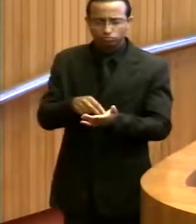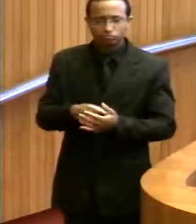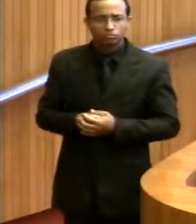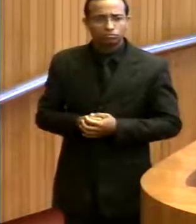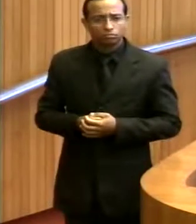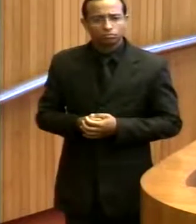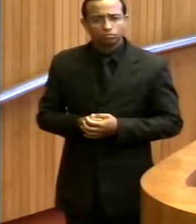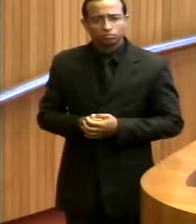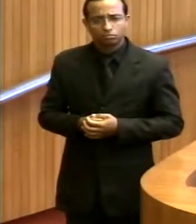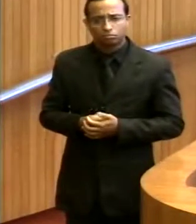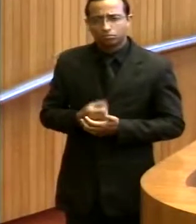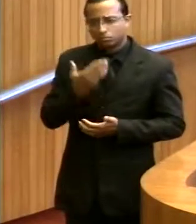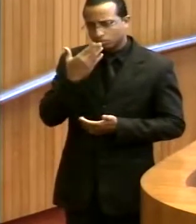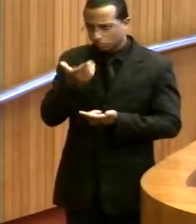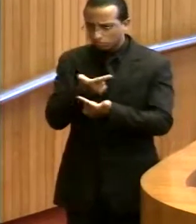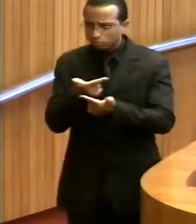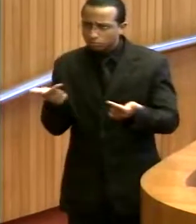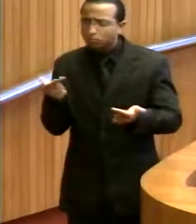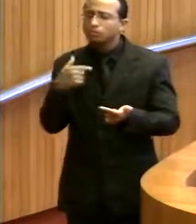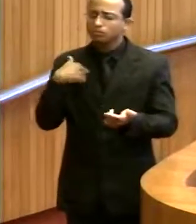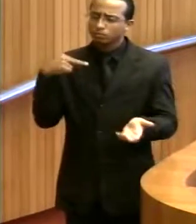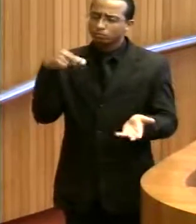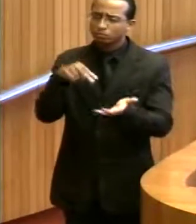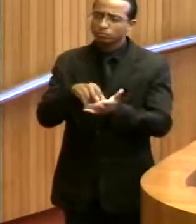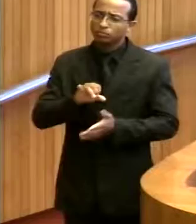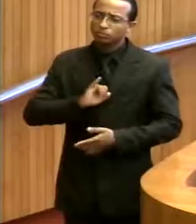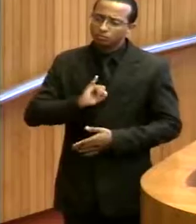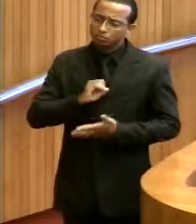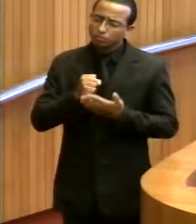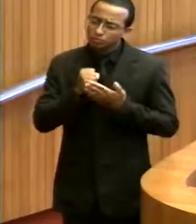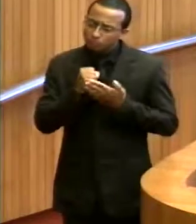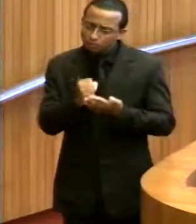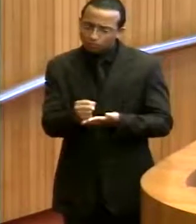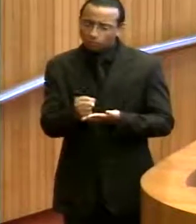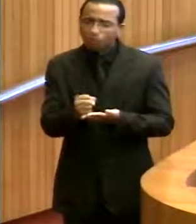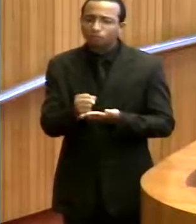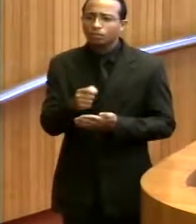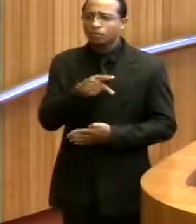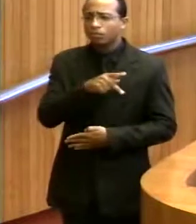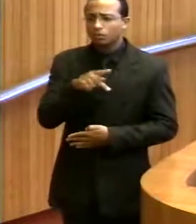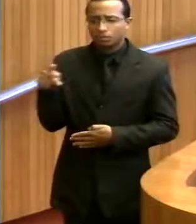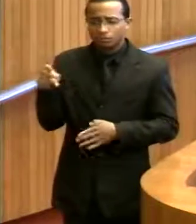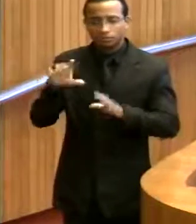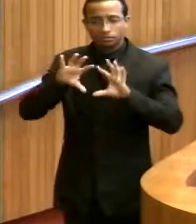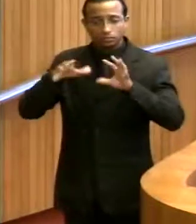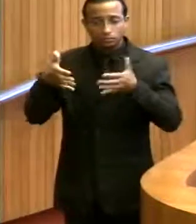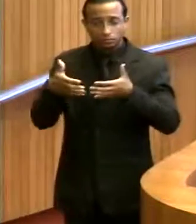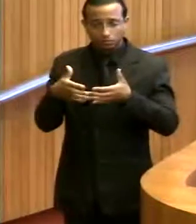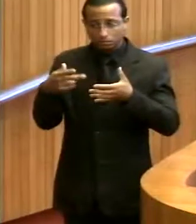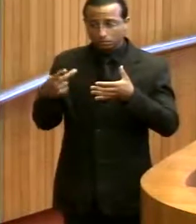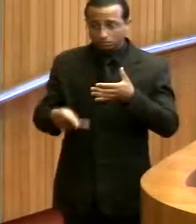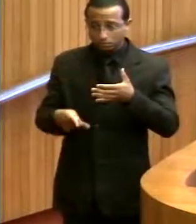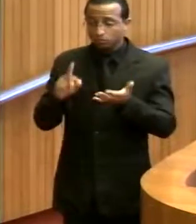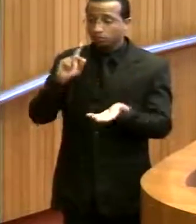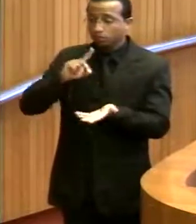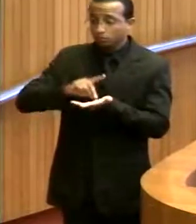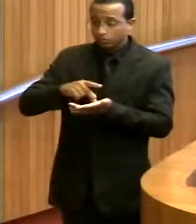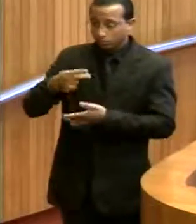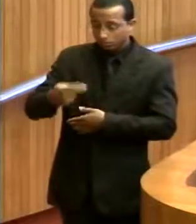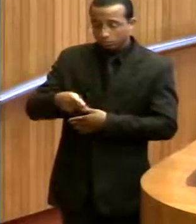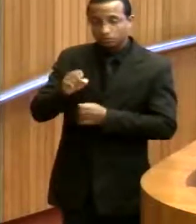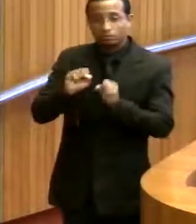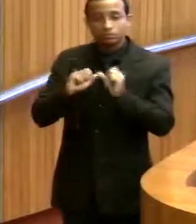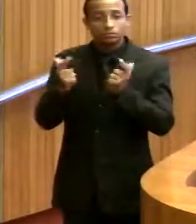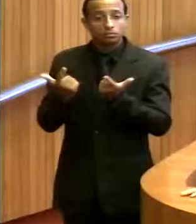estarei lá, na cidade de Imperatriz, dando todo o apoio como presidente da Comissão Parlamentar da Verdade desta Casa,